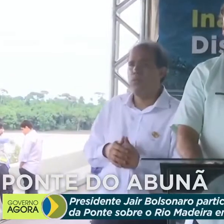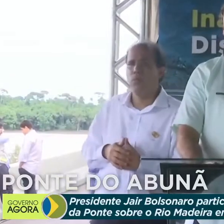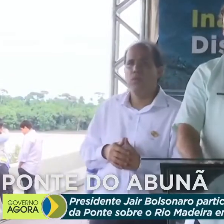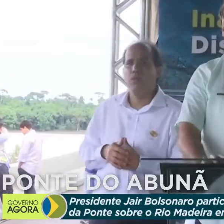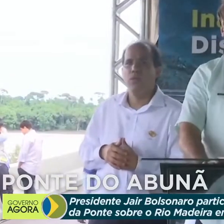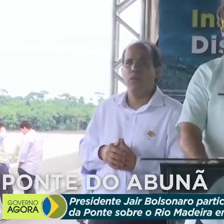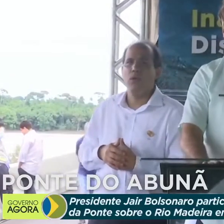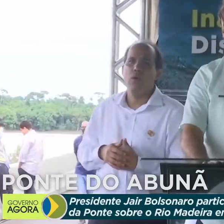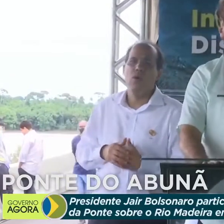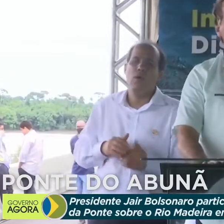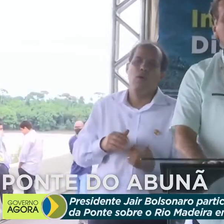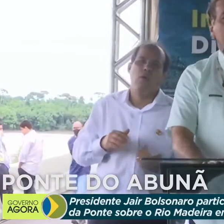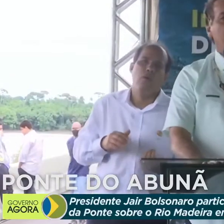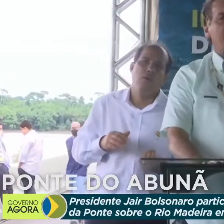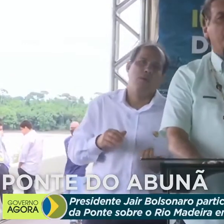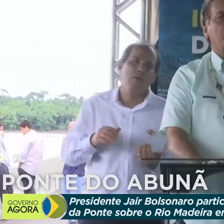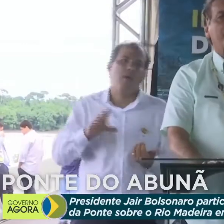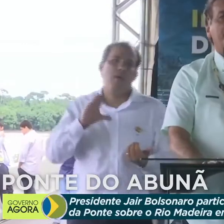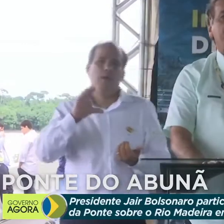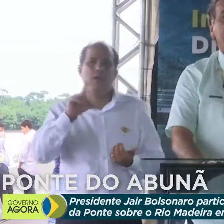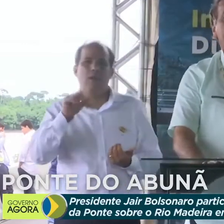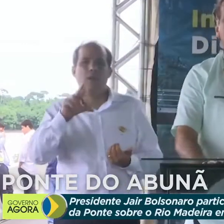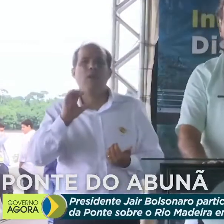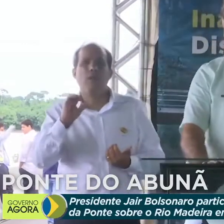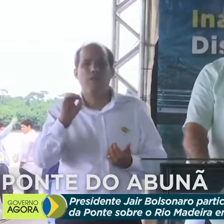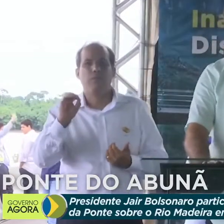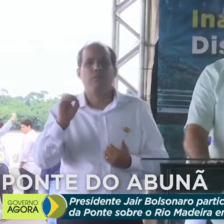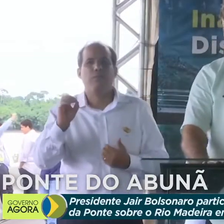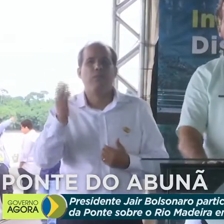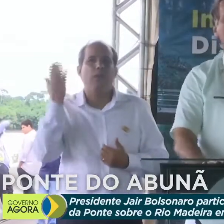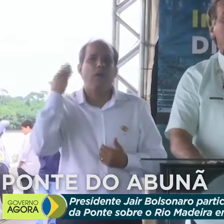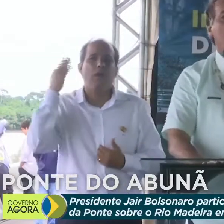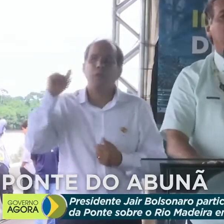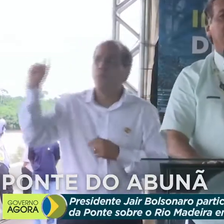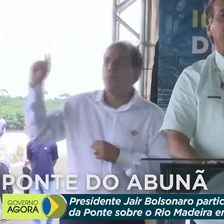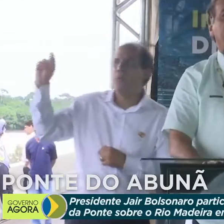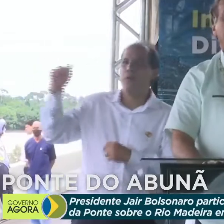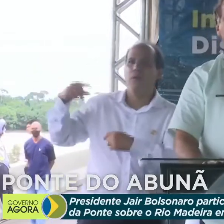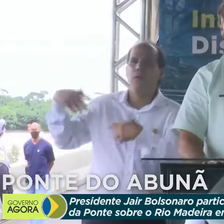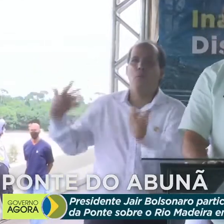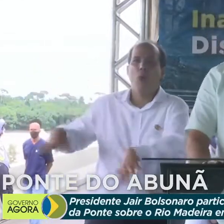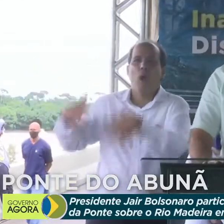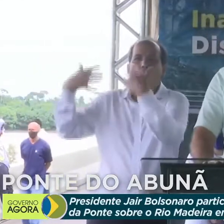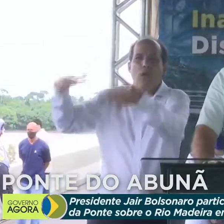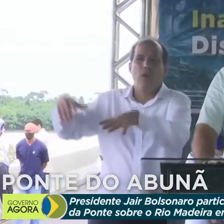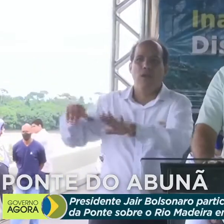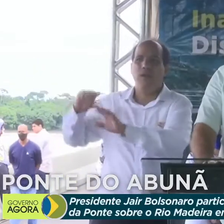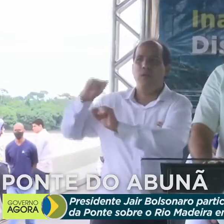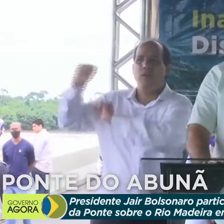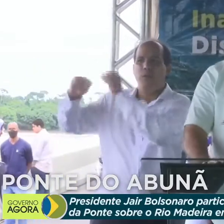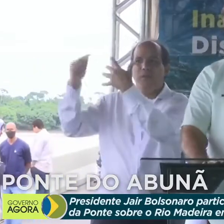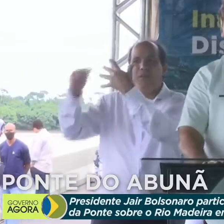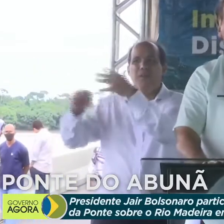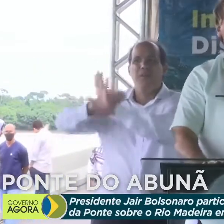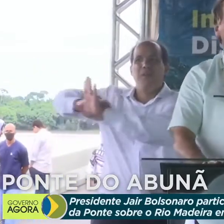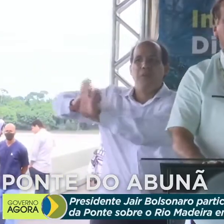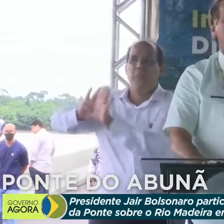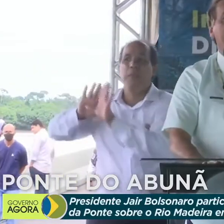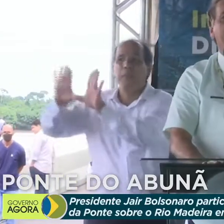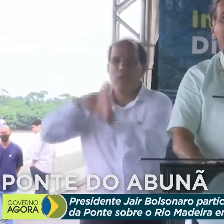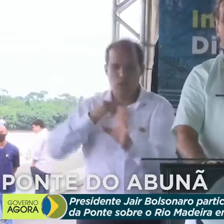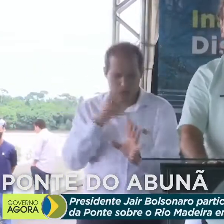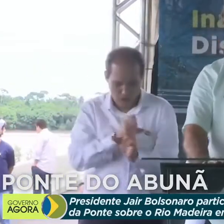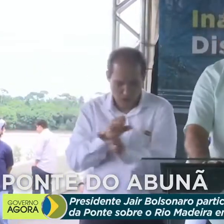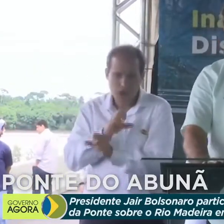Logicamente, muita coisa foi colocada em jogo ao longo desse tempo. Fiz umas contas